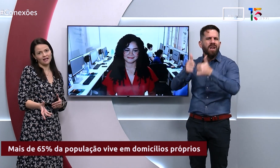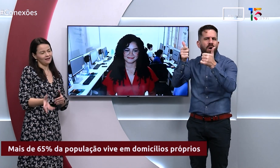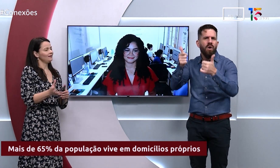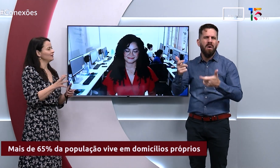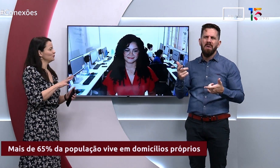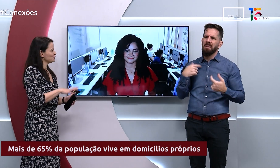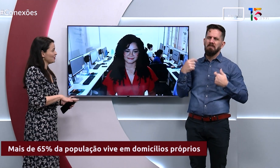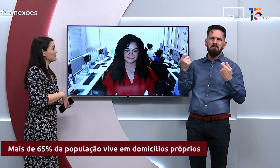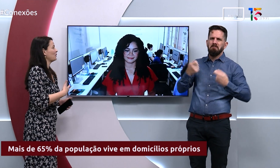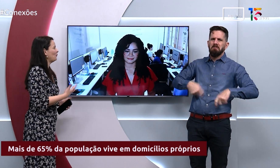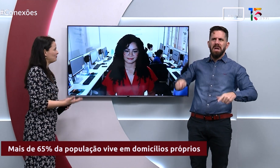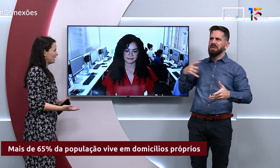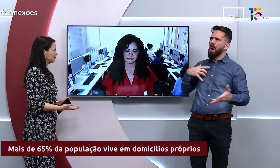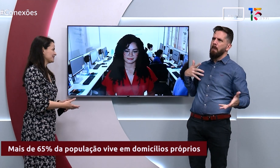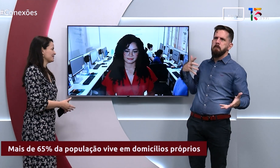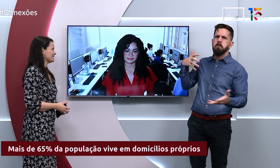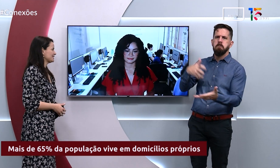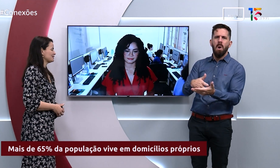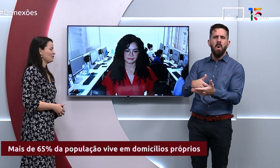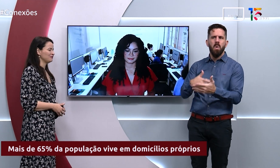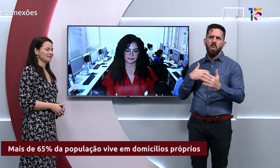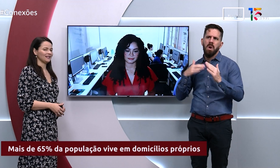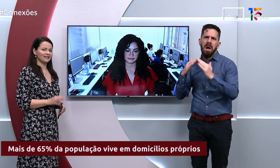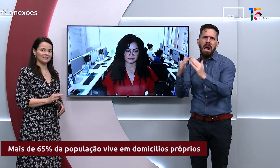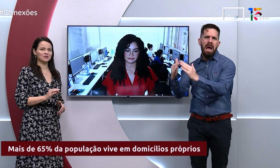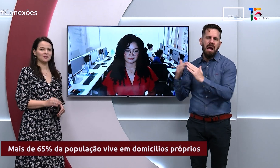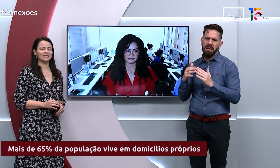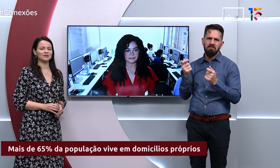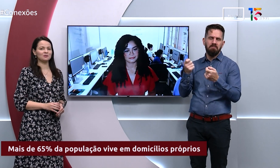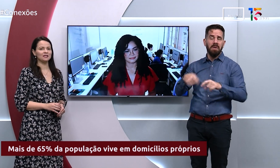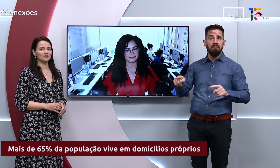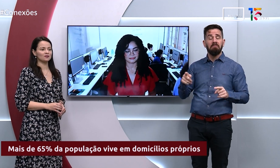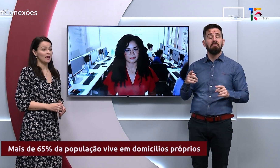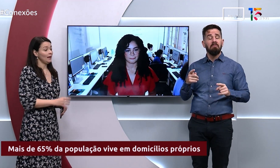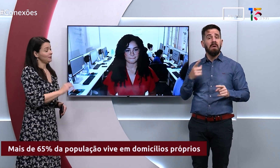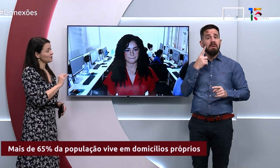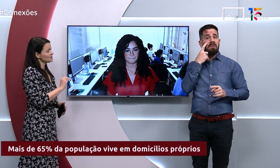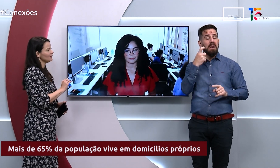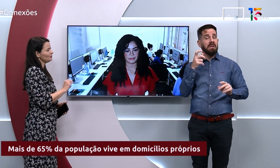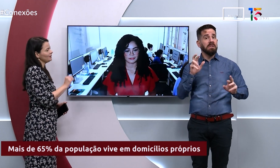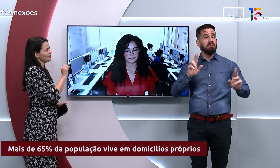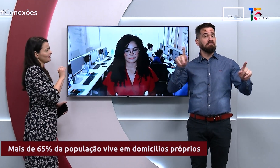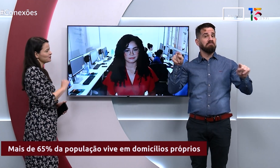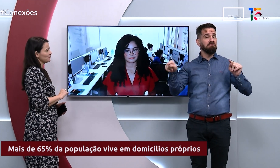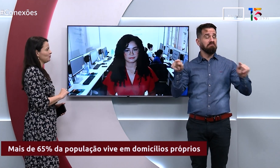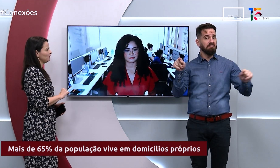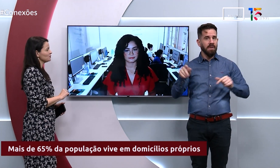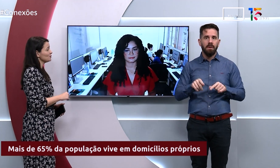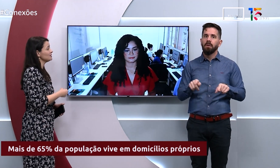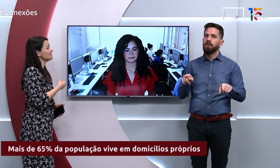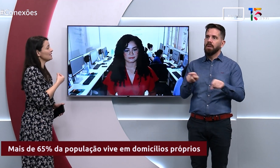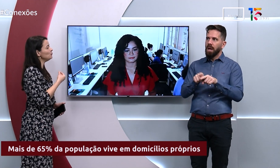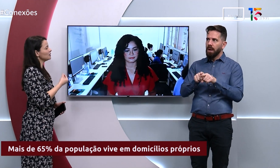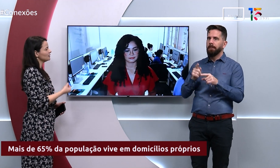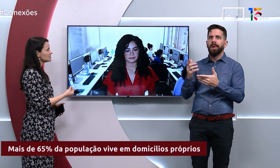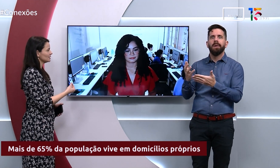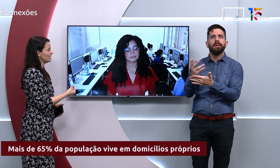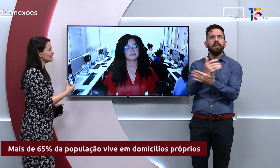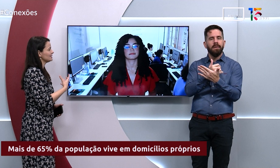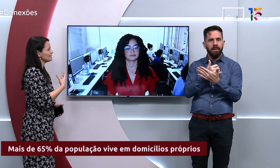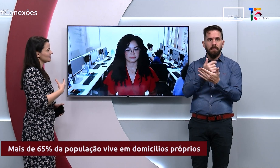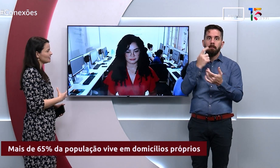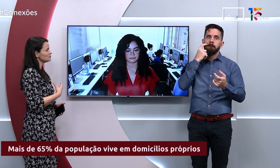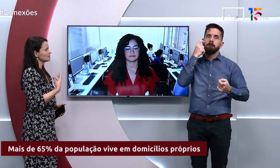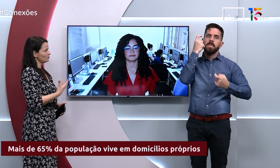precisar do dinheiro para comprar muitas vezes esses imóveis, né. É interessante pensar sobre isso. Mas eu sei que também tem dados preocupantes sobre segurança,